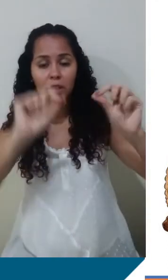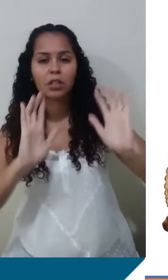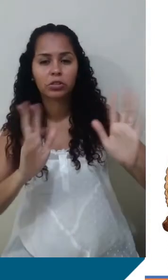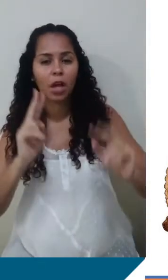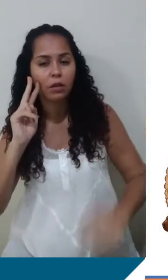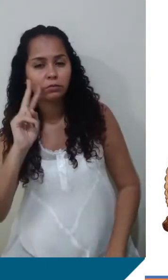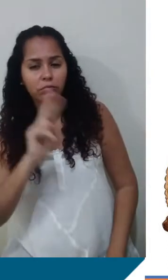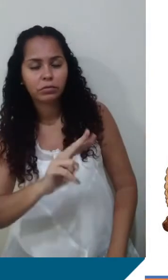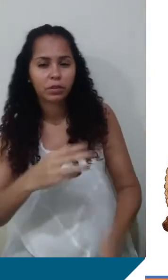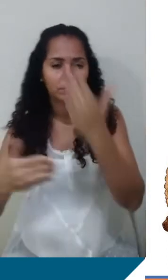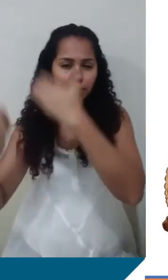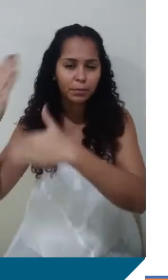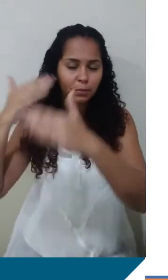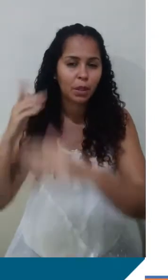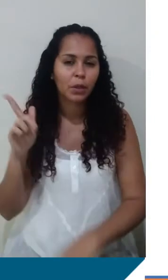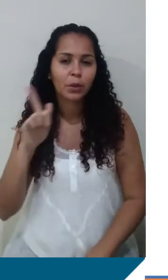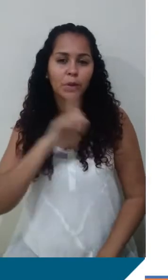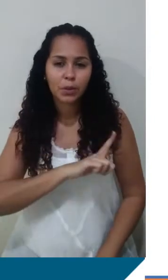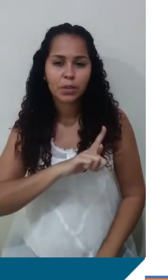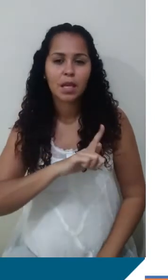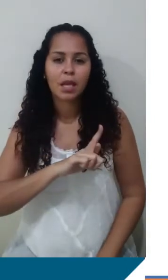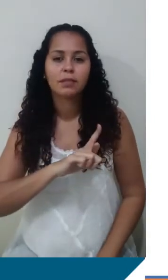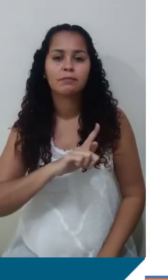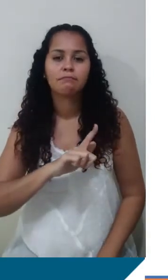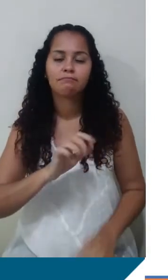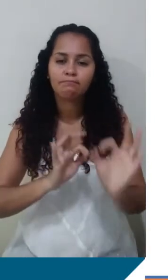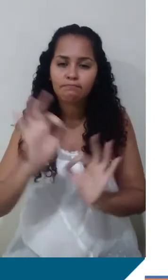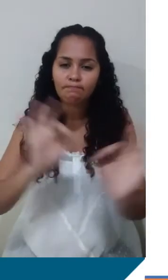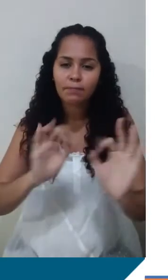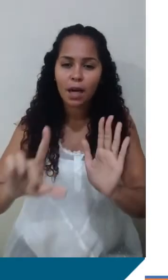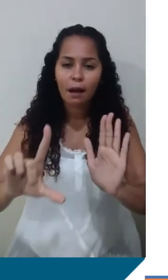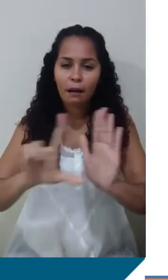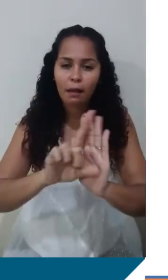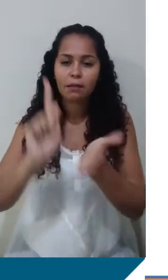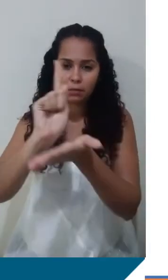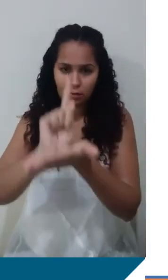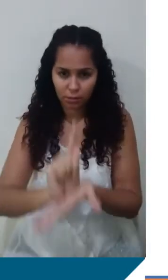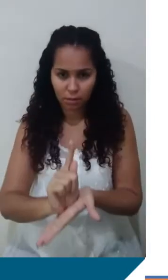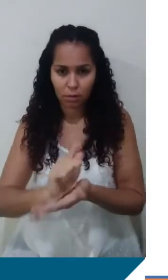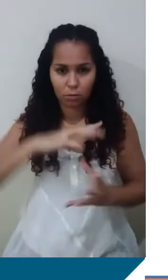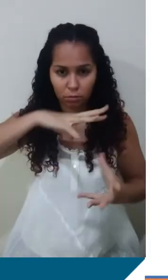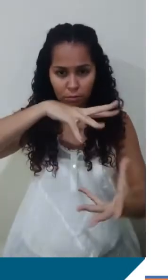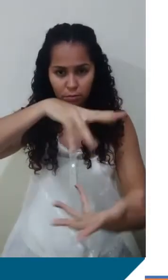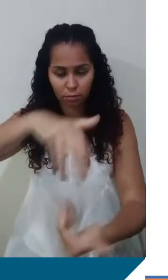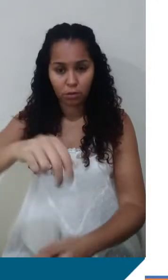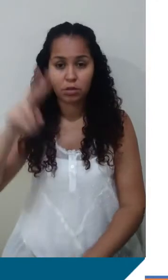dele e ele consegue formular a lei da gravitação universal. A gente vai relembrar aqui a força da gravidade